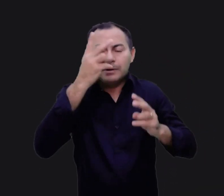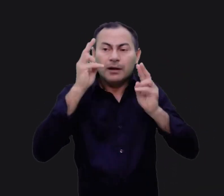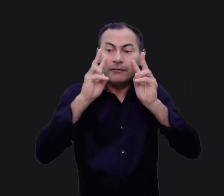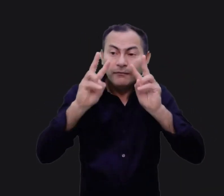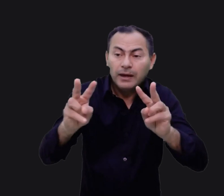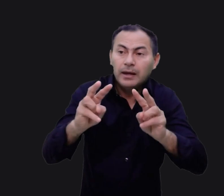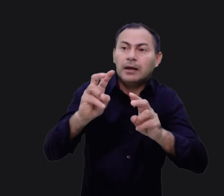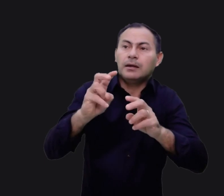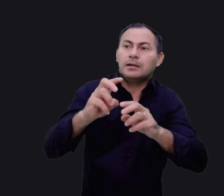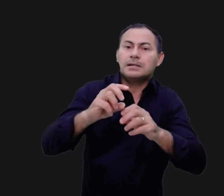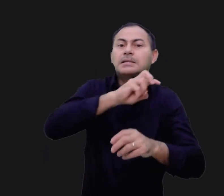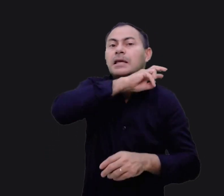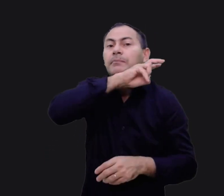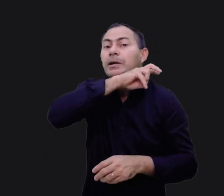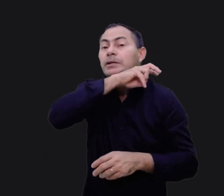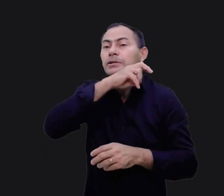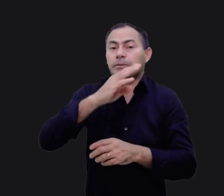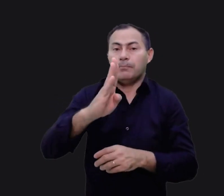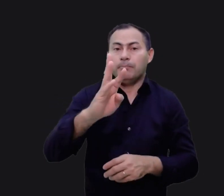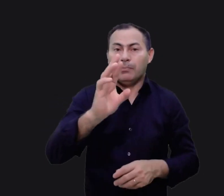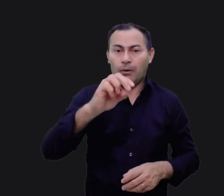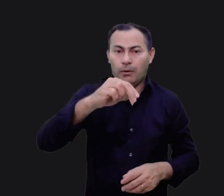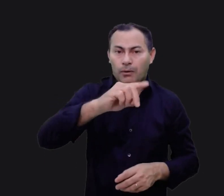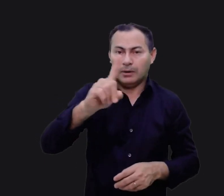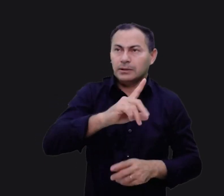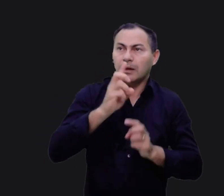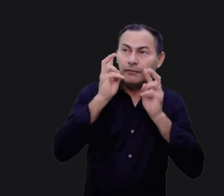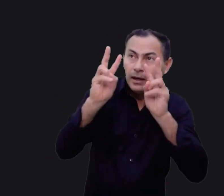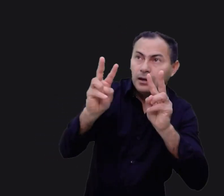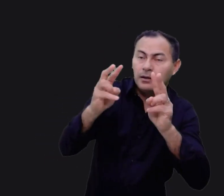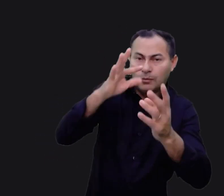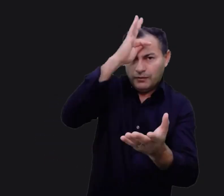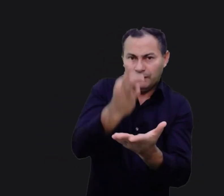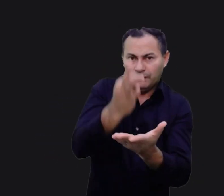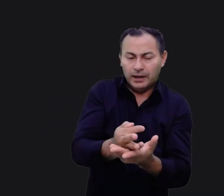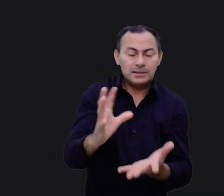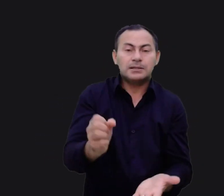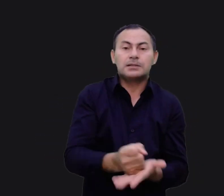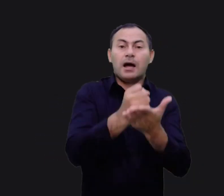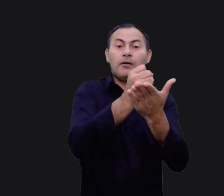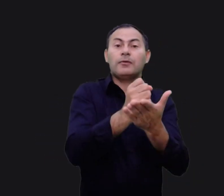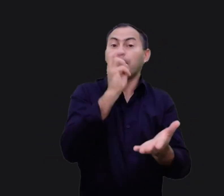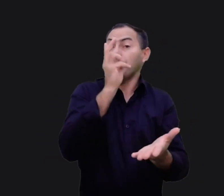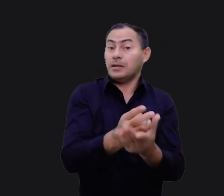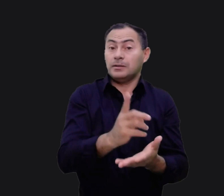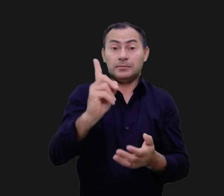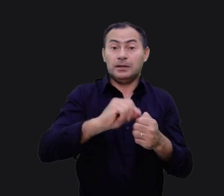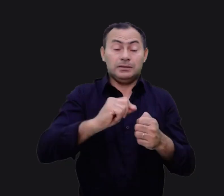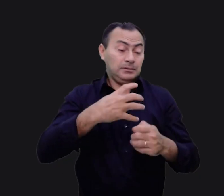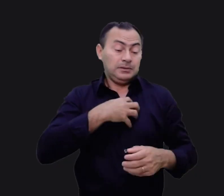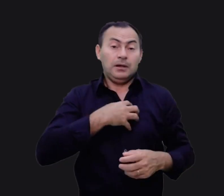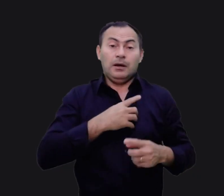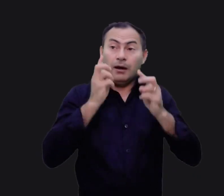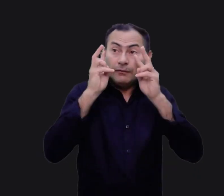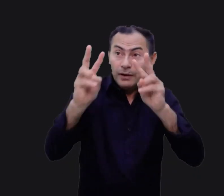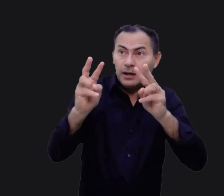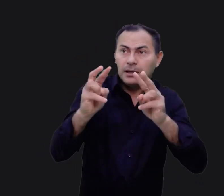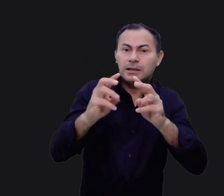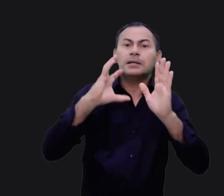para a serpente de bronze. Porque se elas simplesmente olhassem com fé, seriam salvas, mesmo que não fizesse sentido olhar para